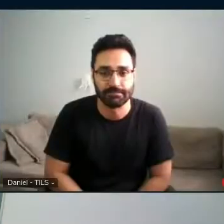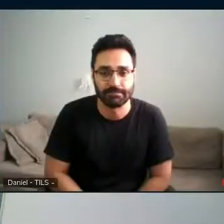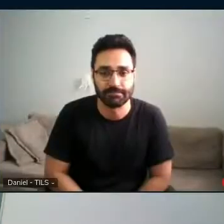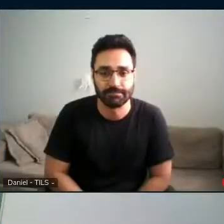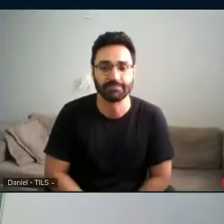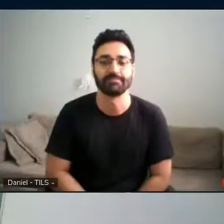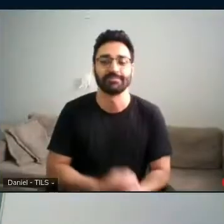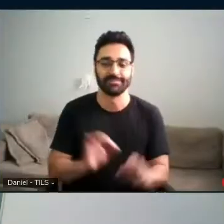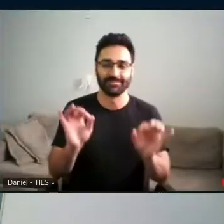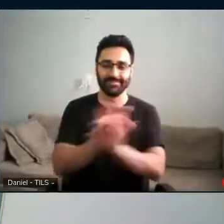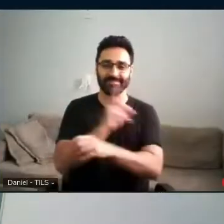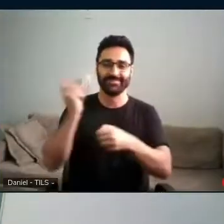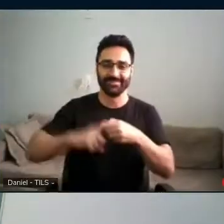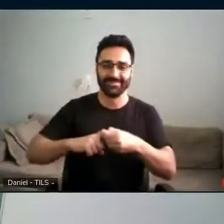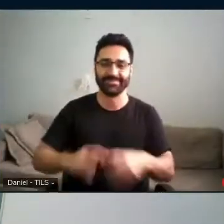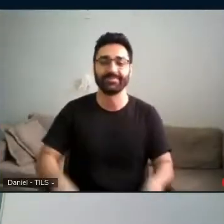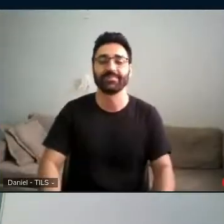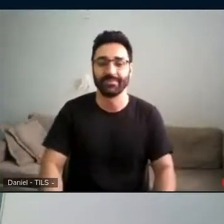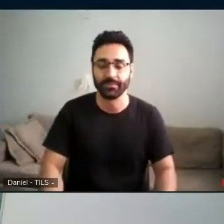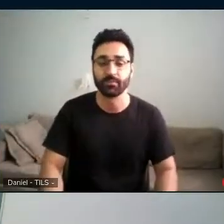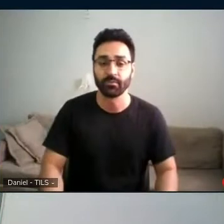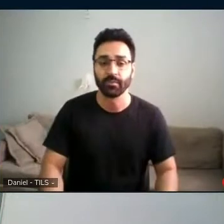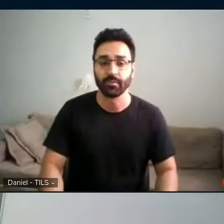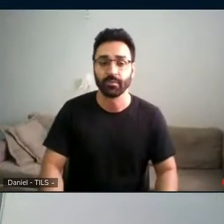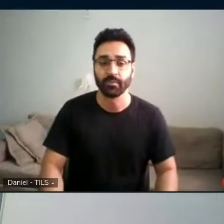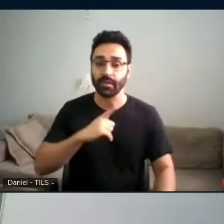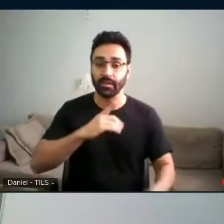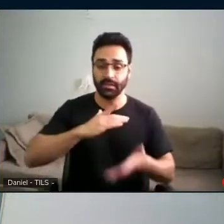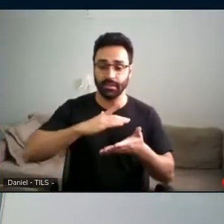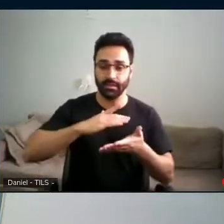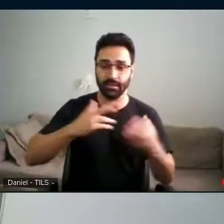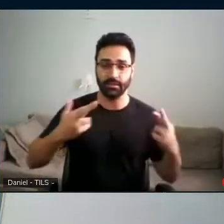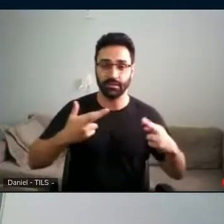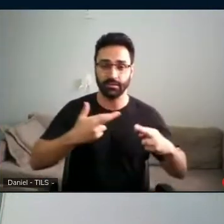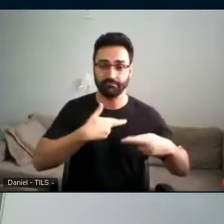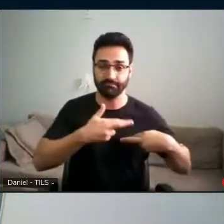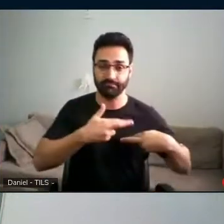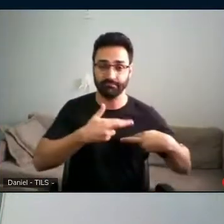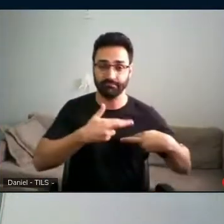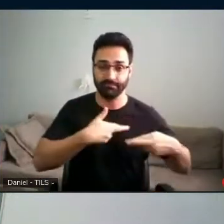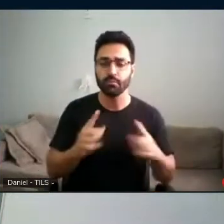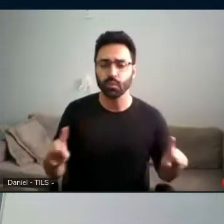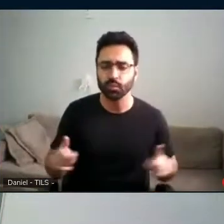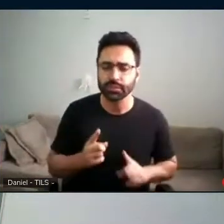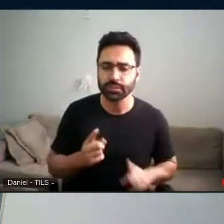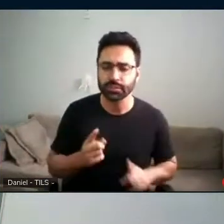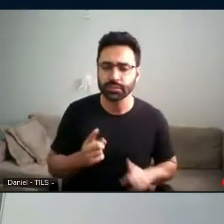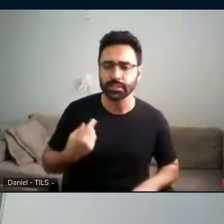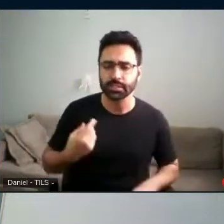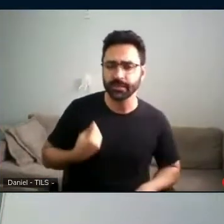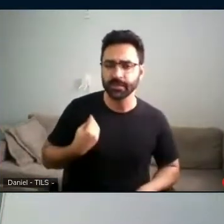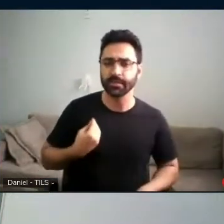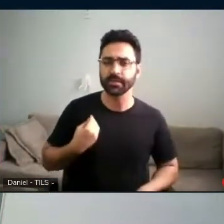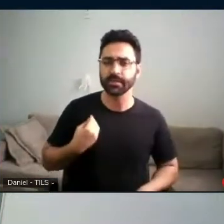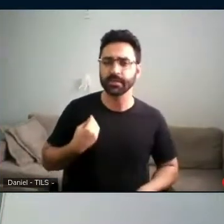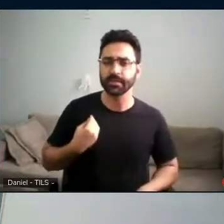Voltou. Que está presente nas traduções, essa musicalidade da vida que está na palavra,